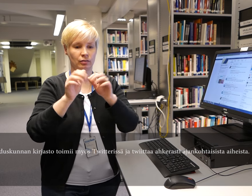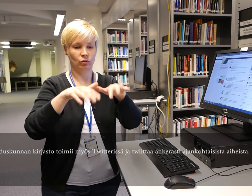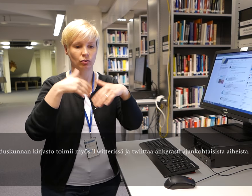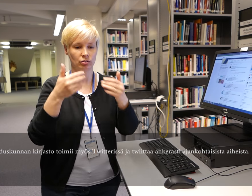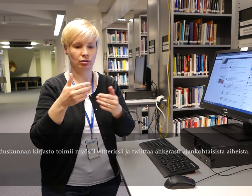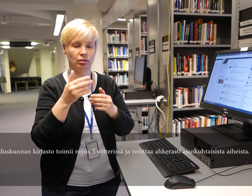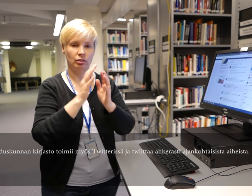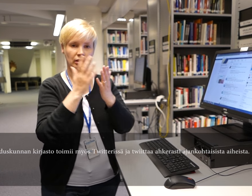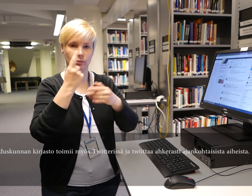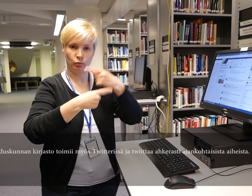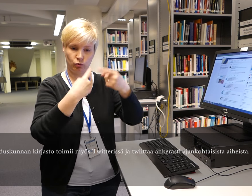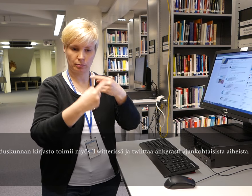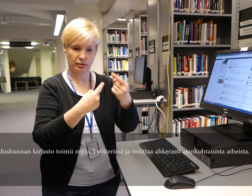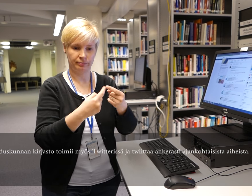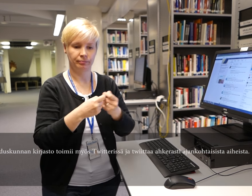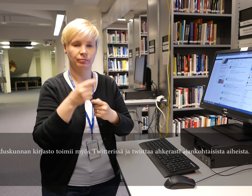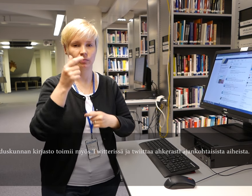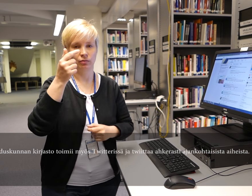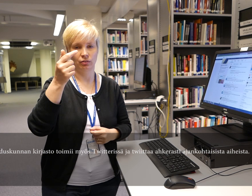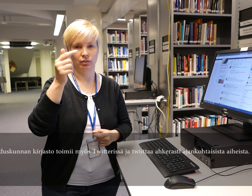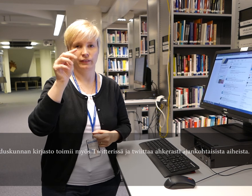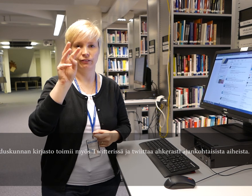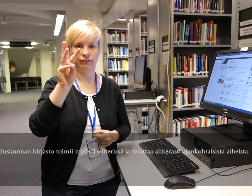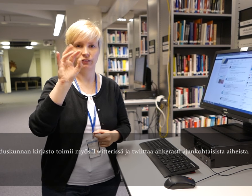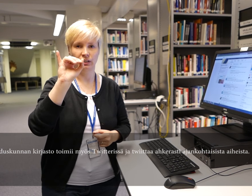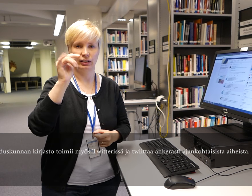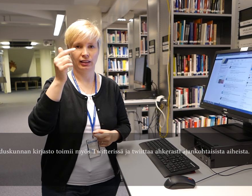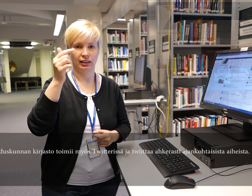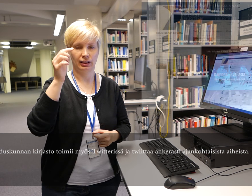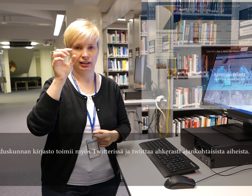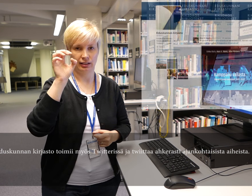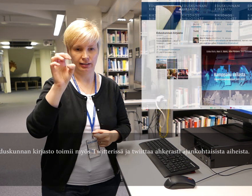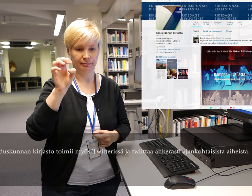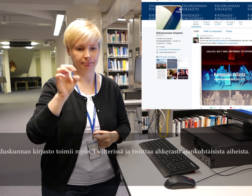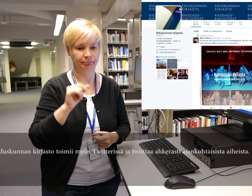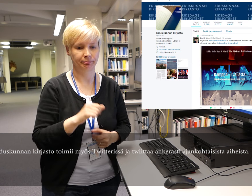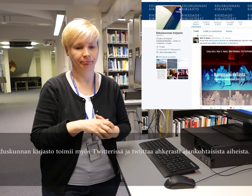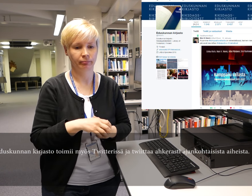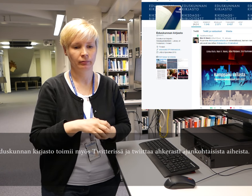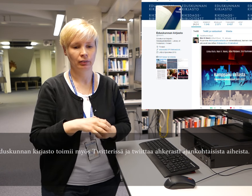Eduskunnan kirjasto toimii myös Twitterissä ja twiittaa ahkerasti ajankohtaisista aiheista.